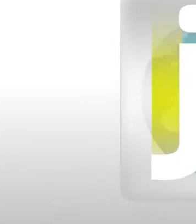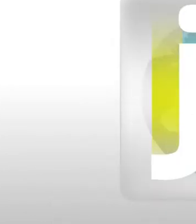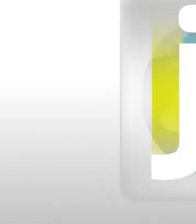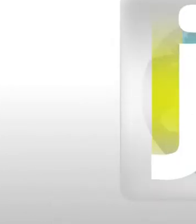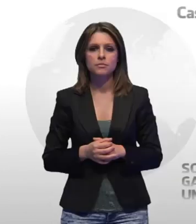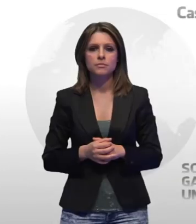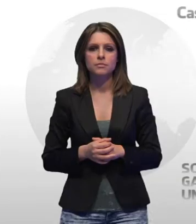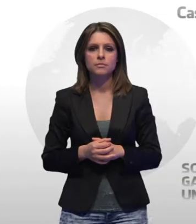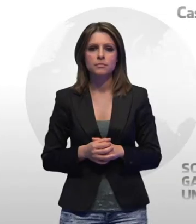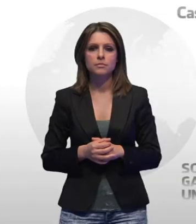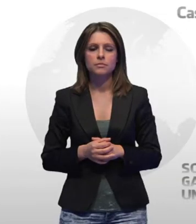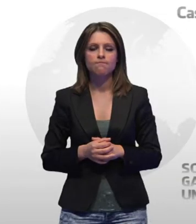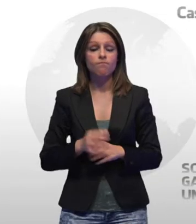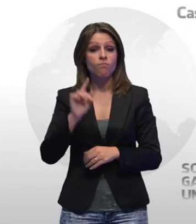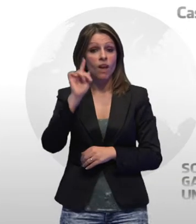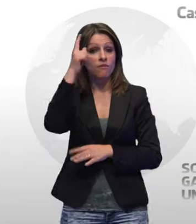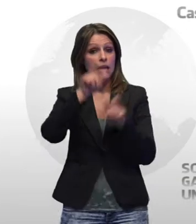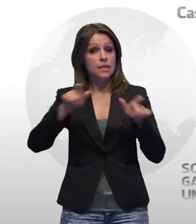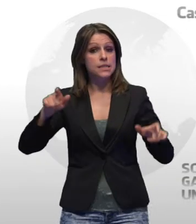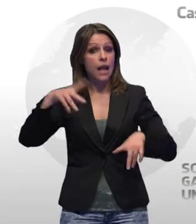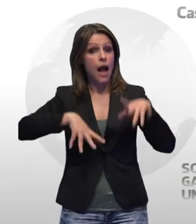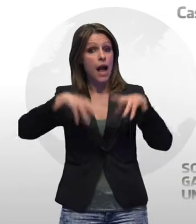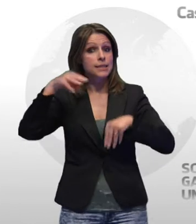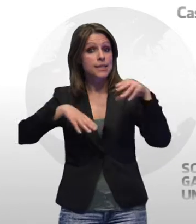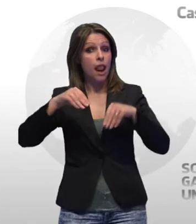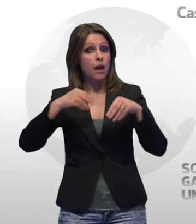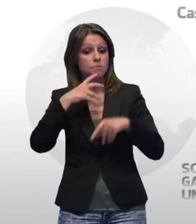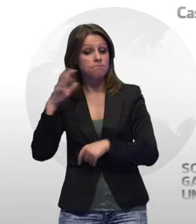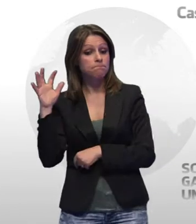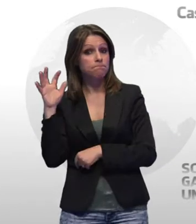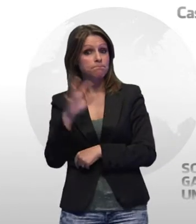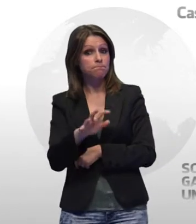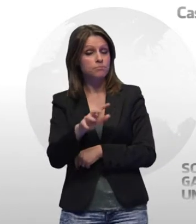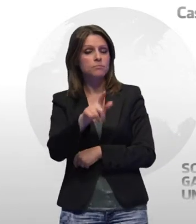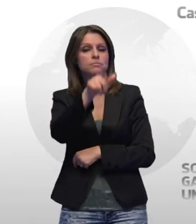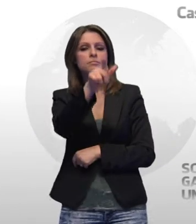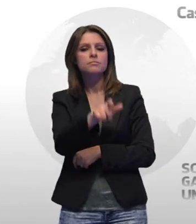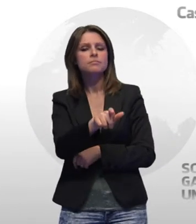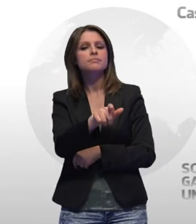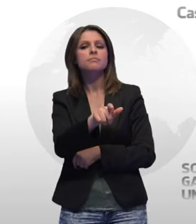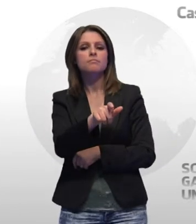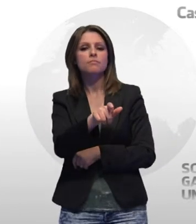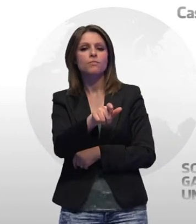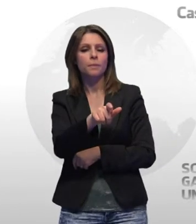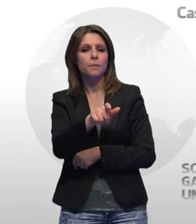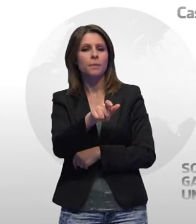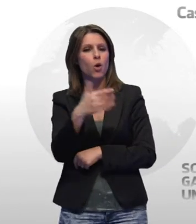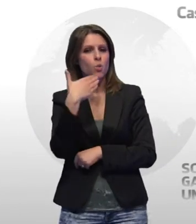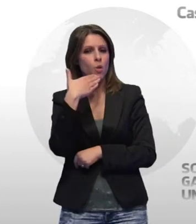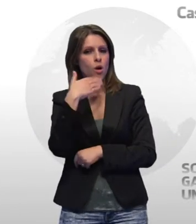I finanzieri di Castellaneta hanno denunciato all'autorità giudiziaria il 62enne